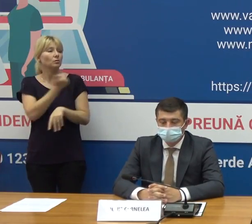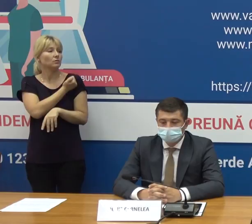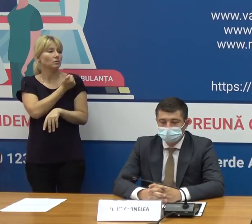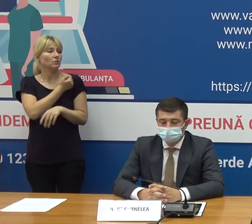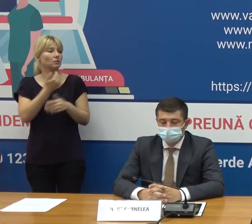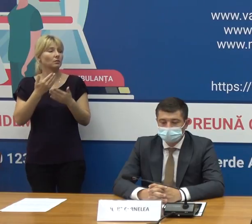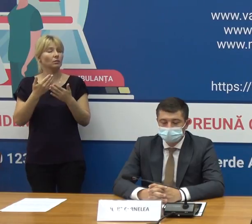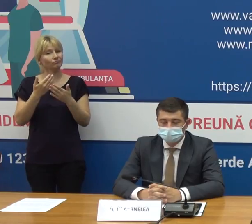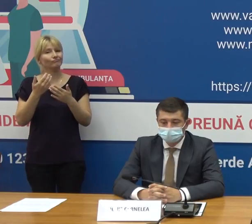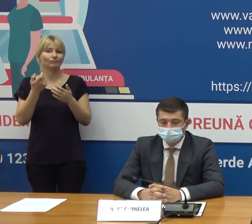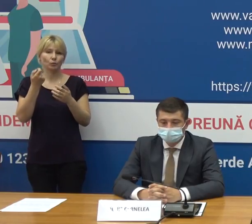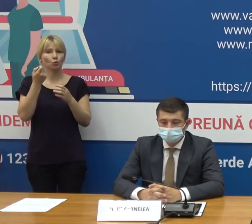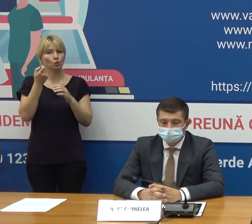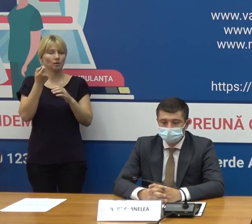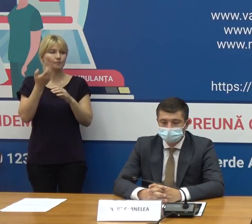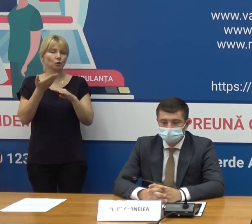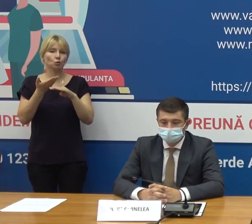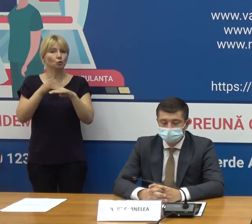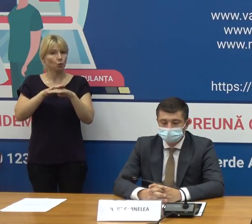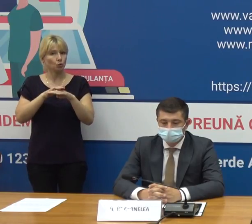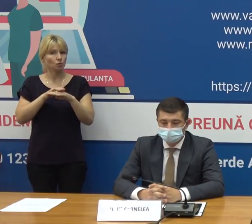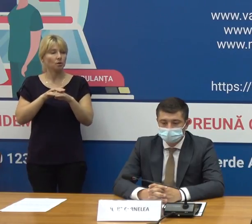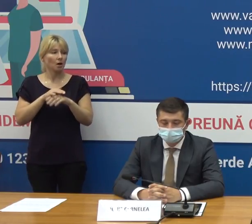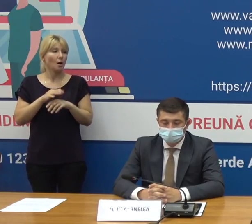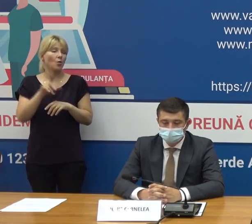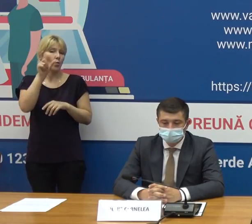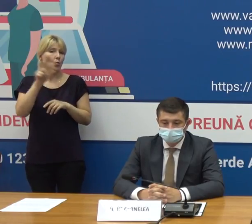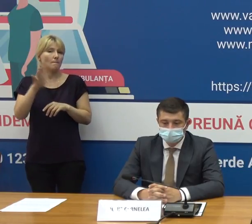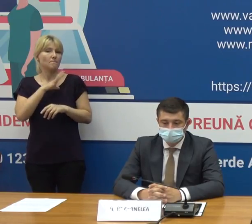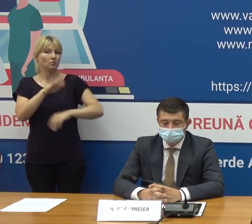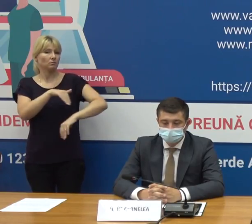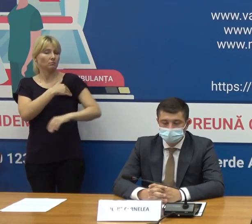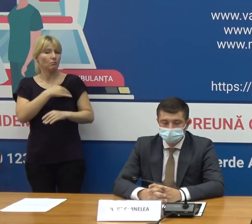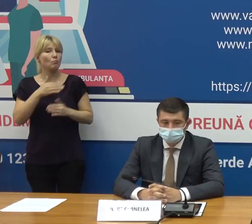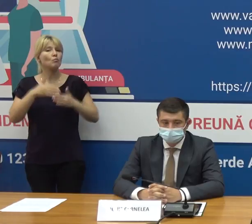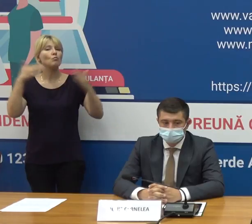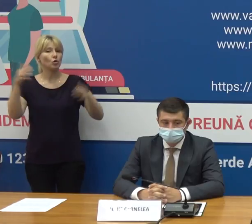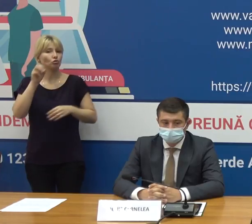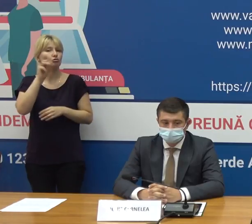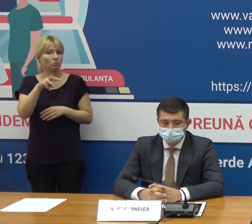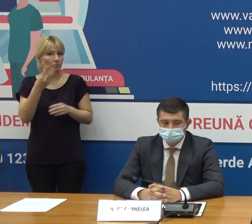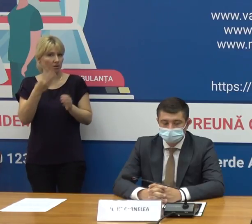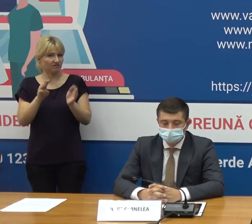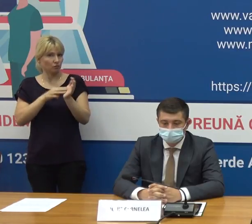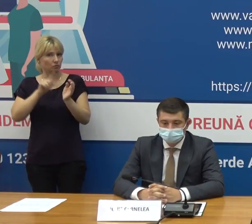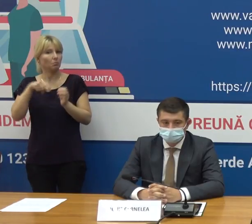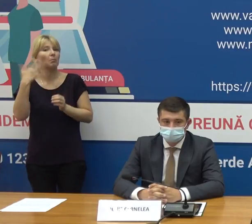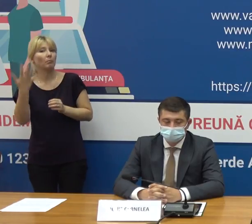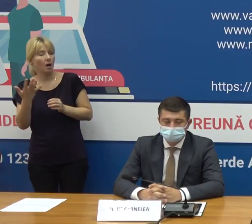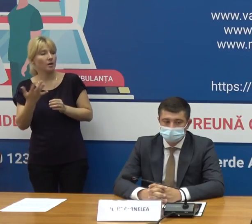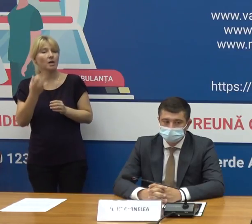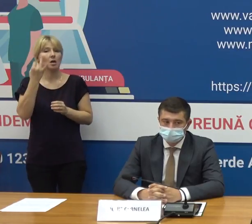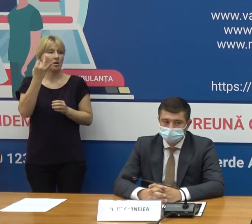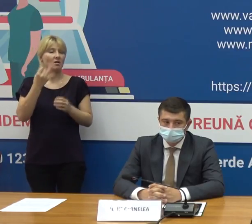grad moderat ceea ce înseamnă că persoanele au avut fiebră mai mult de 38,5 și o